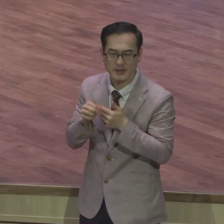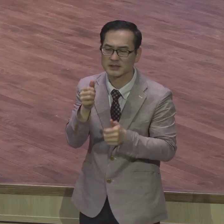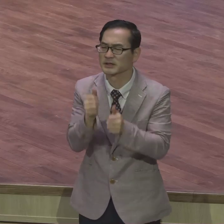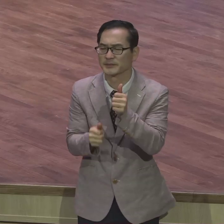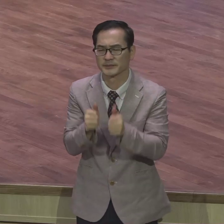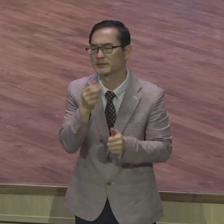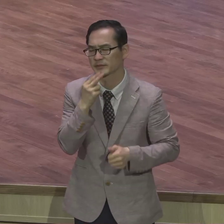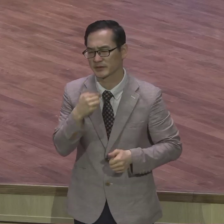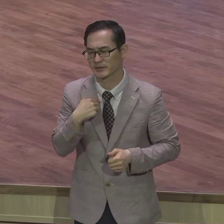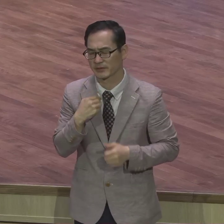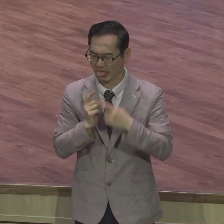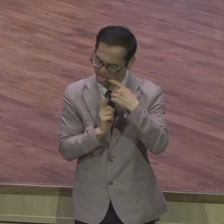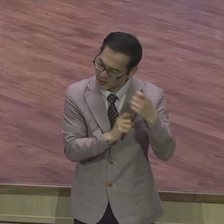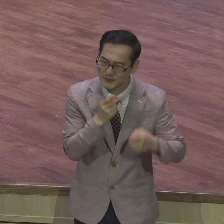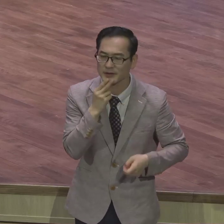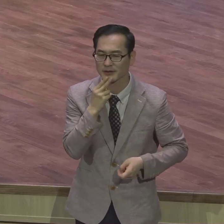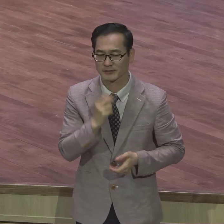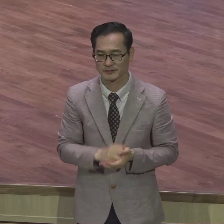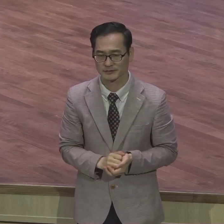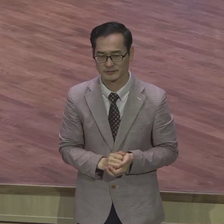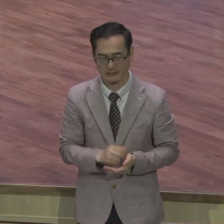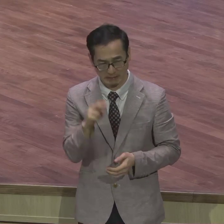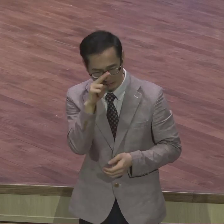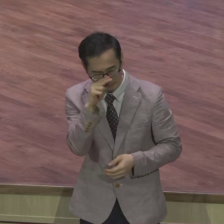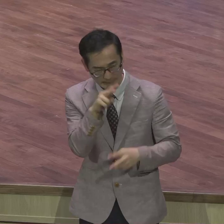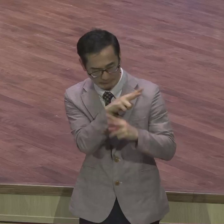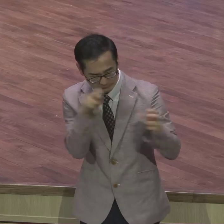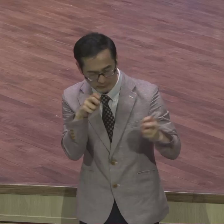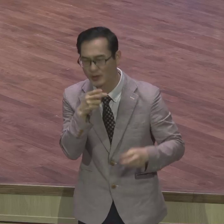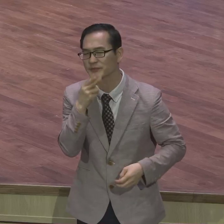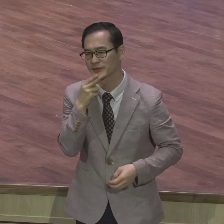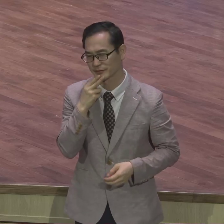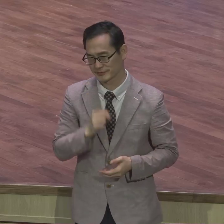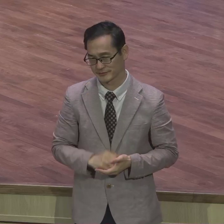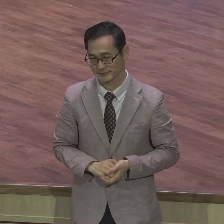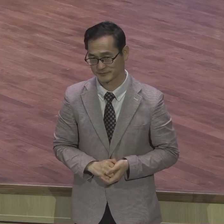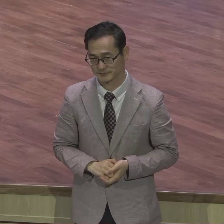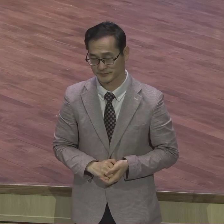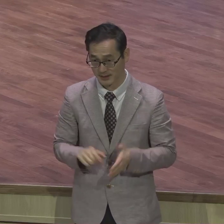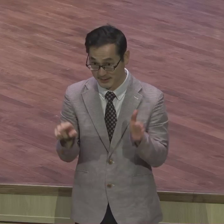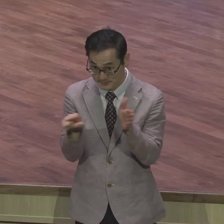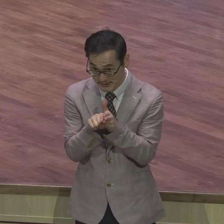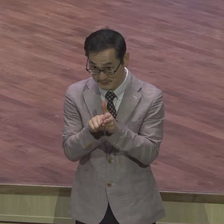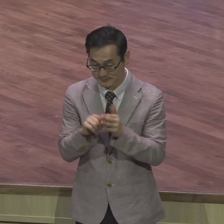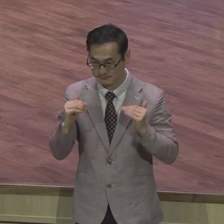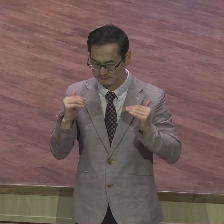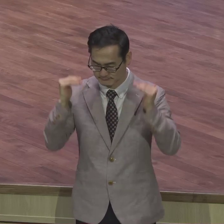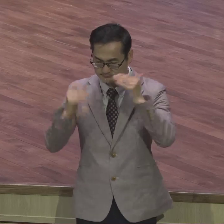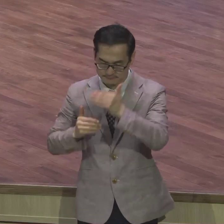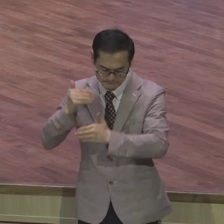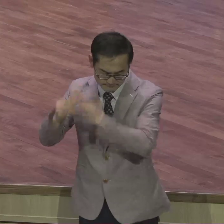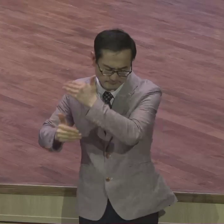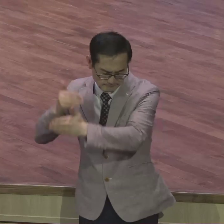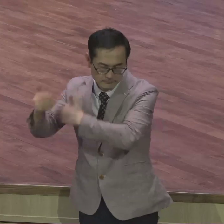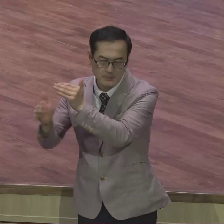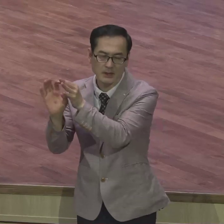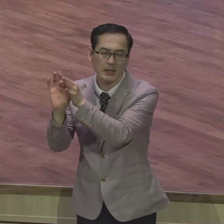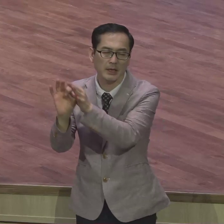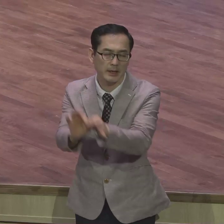미워하고 시기하고 질토 그거 하지 않아요 믿음의 성장이 계속 되는 줄 믿으시기 바랍니다 내가